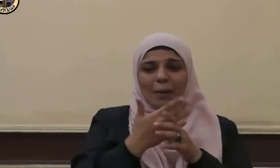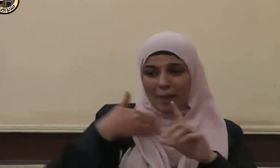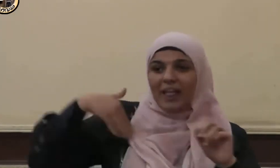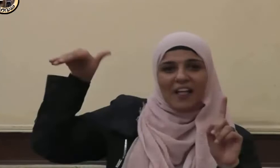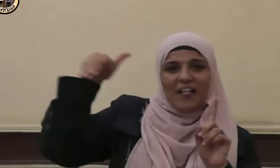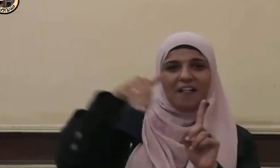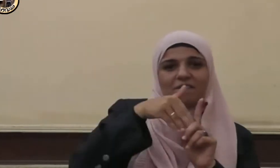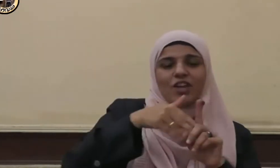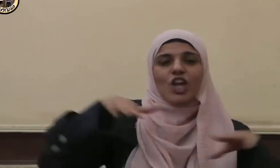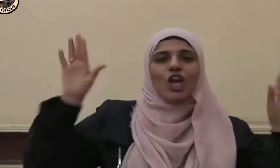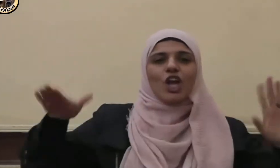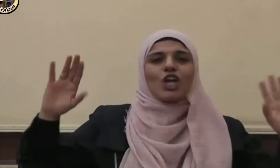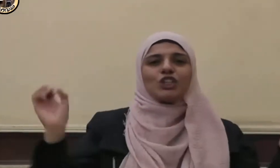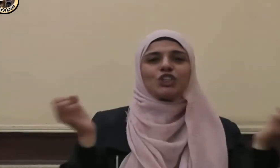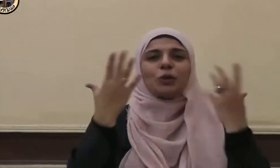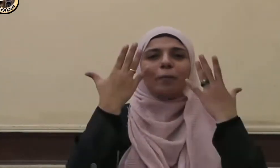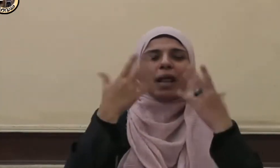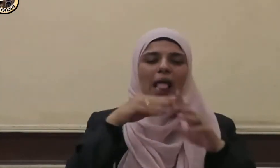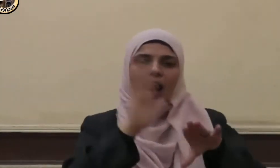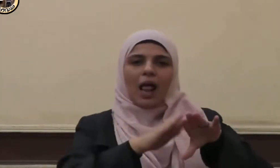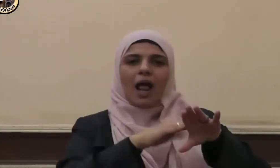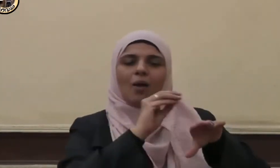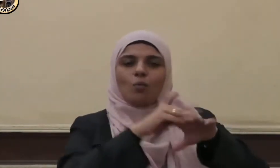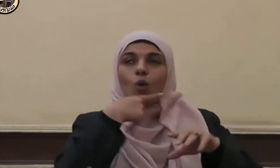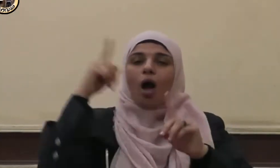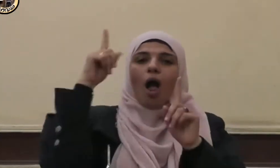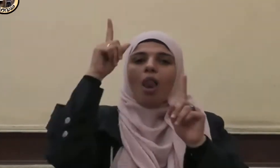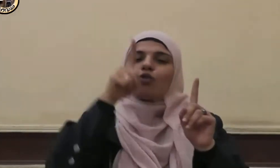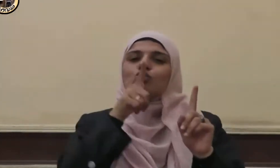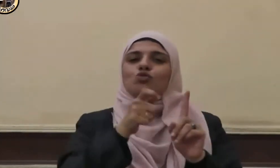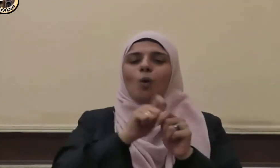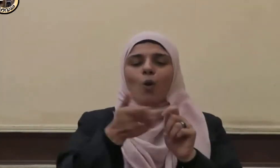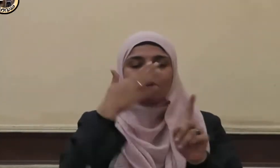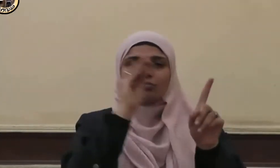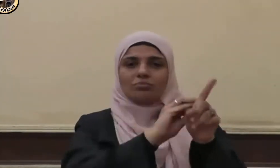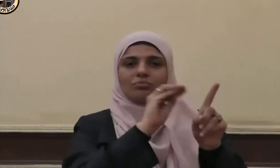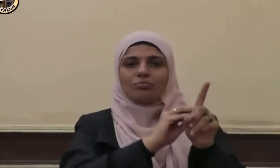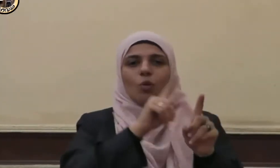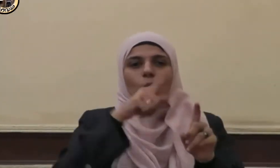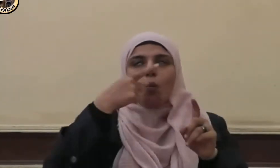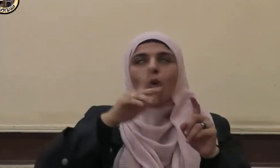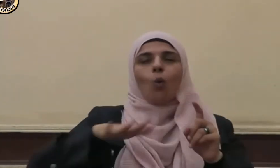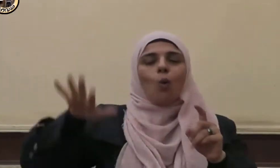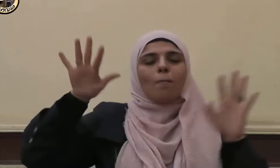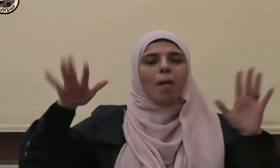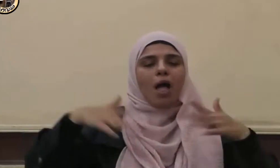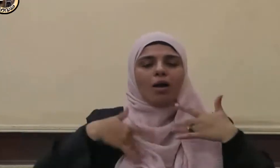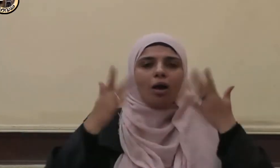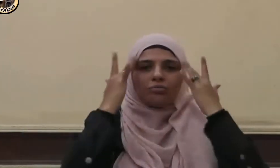فأخضرني أن الله عز وجل يبادي بكم الملائكة